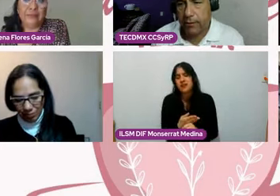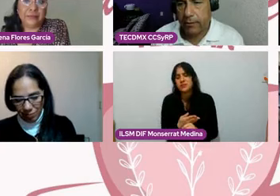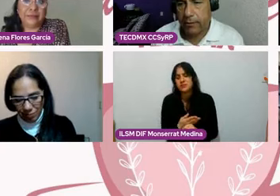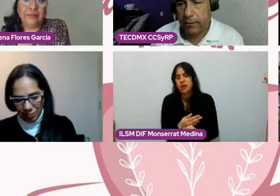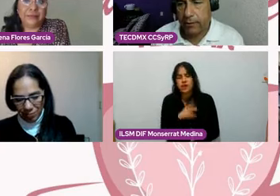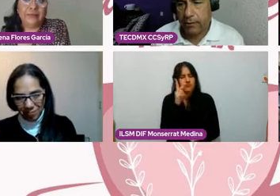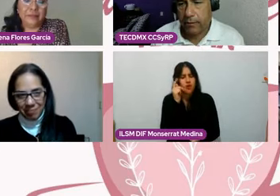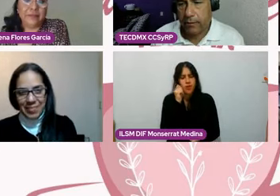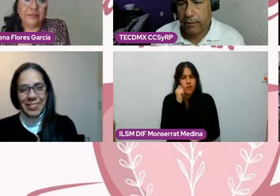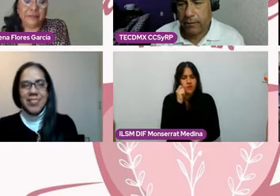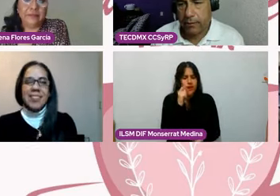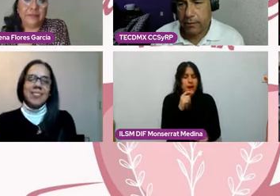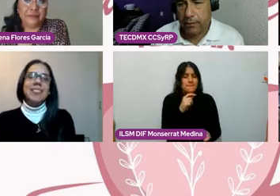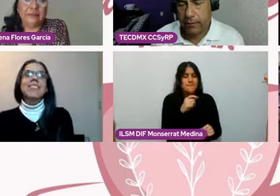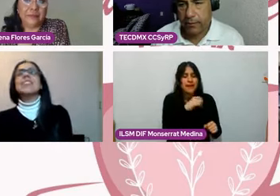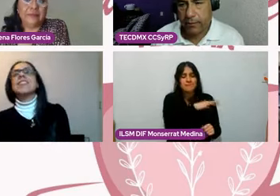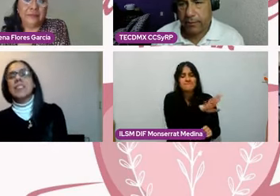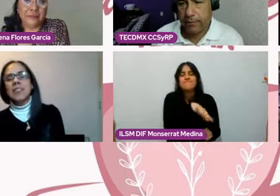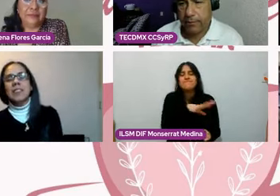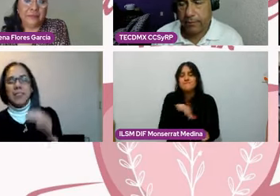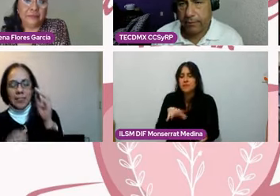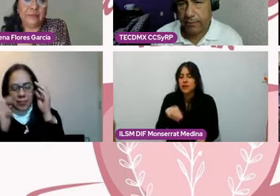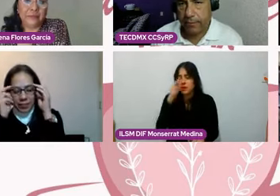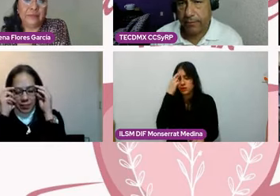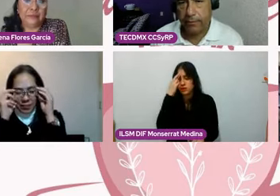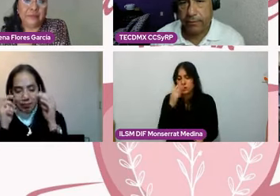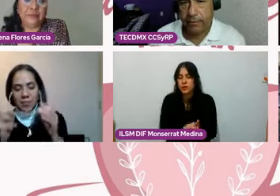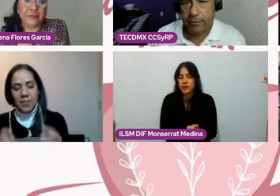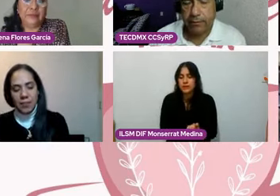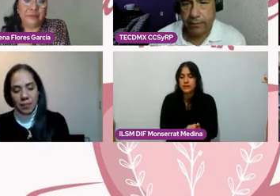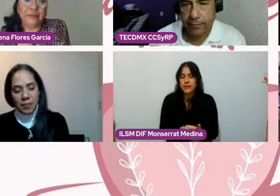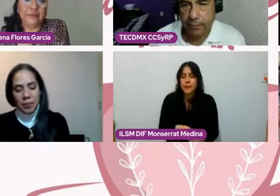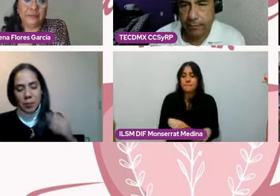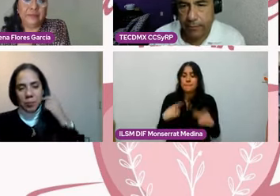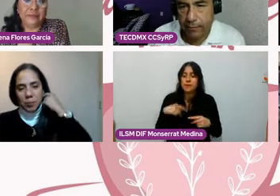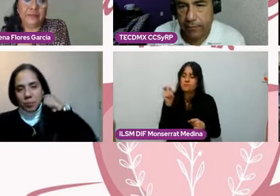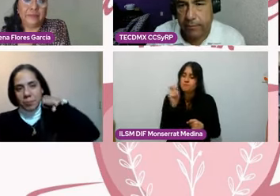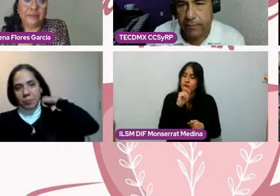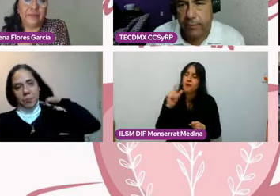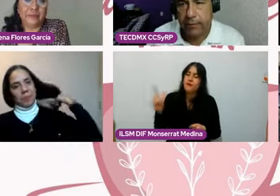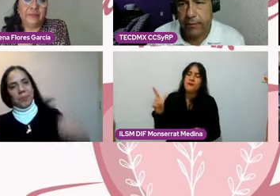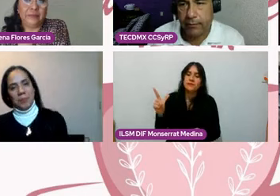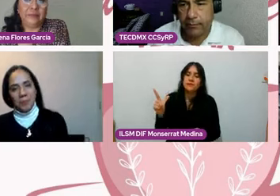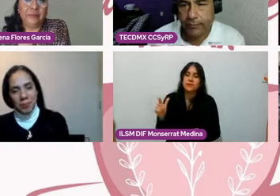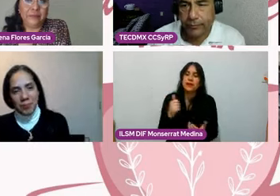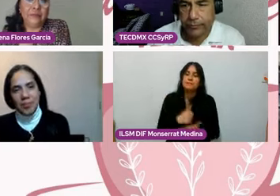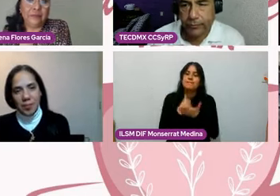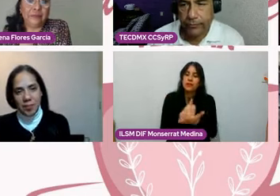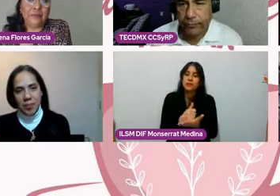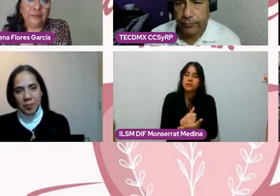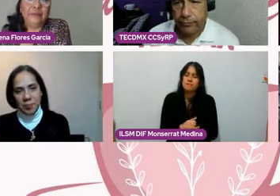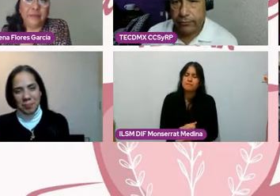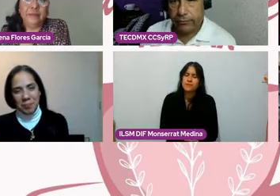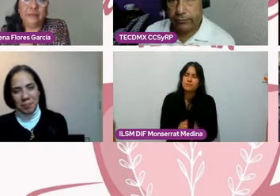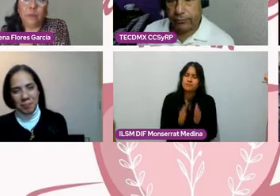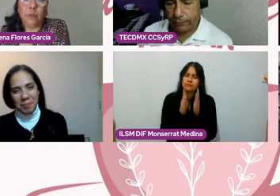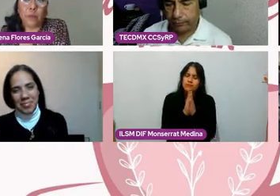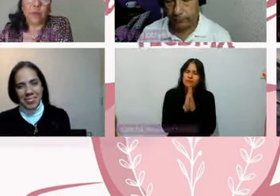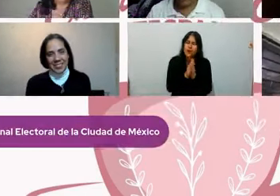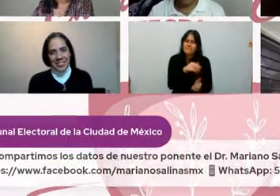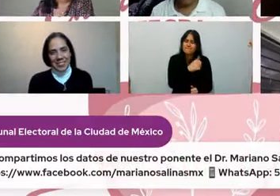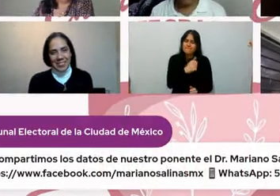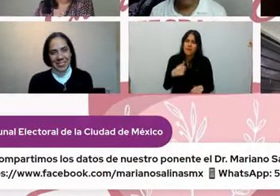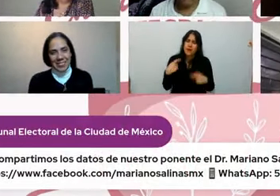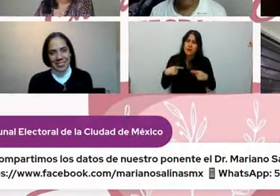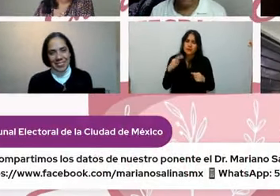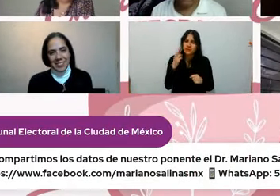hay medios y hay lugares profesionales por favor hagan eso vayan háganse cargo de sí mismos porque lo único que se busca